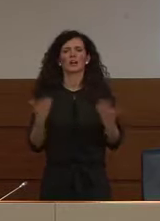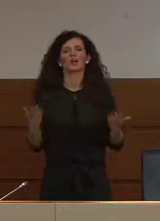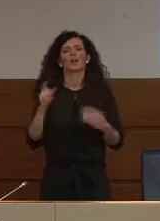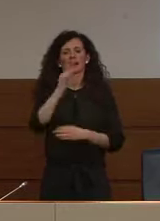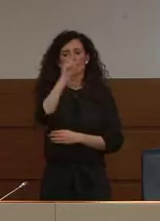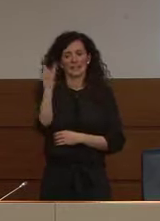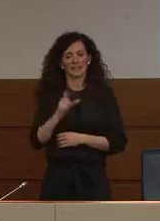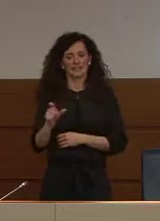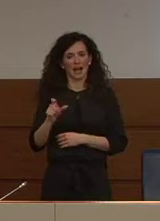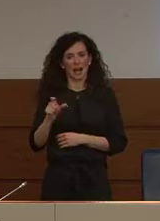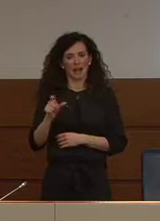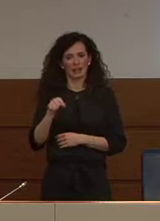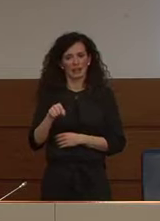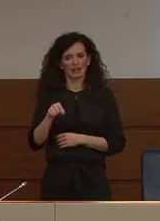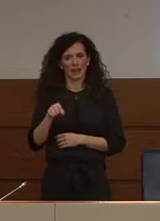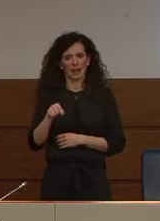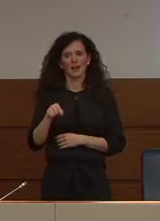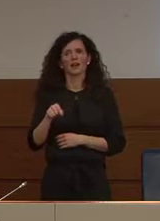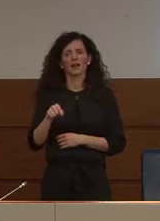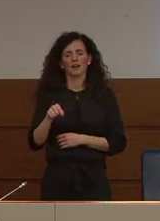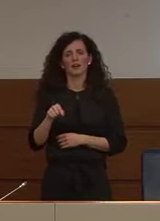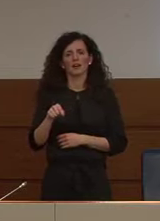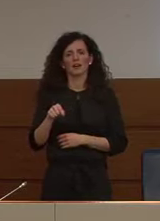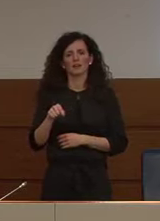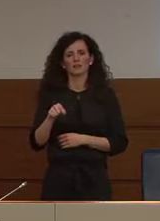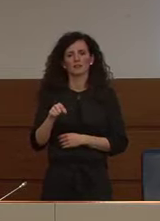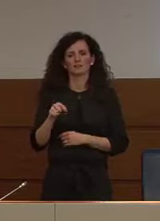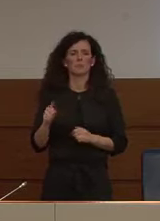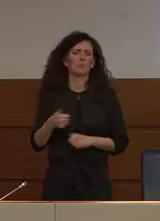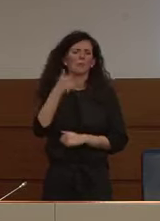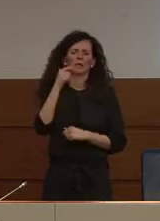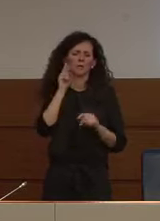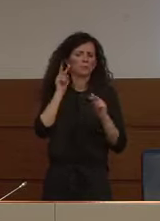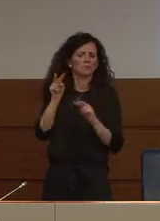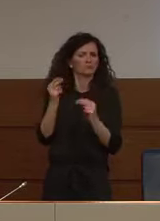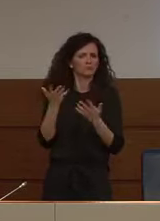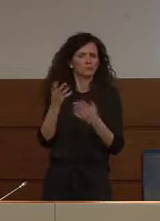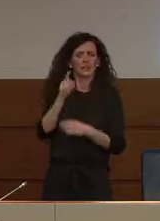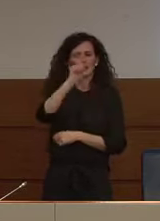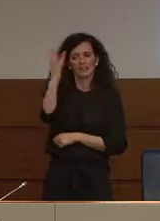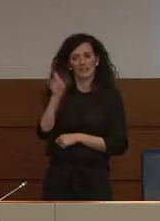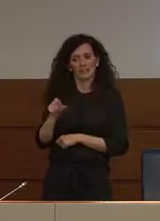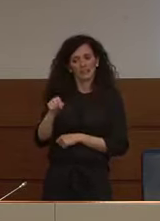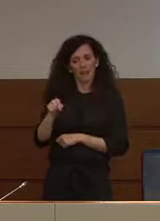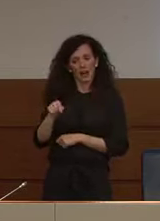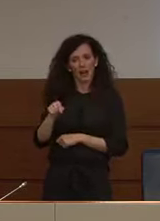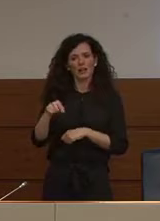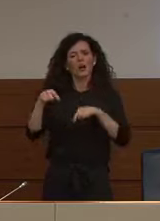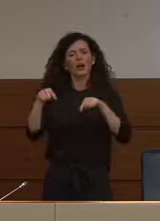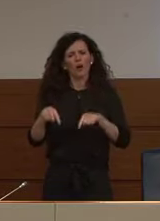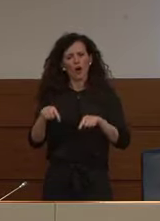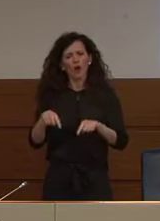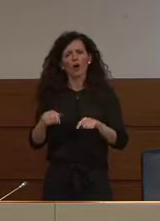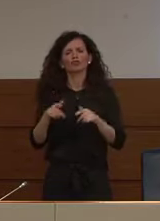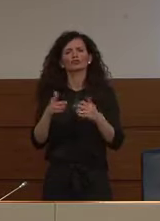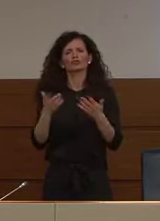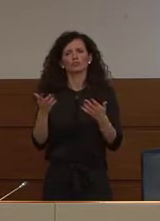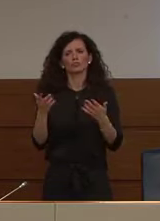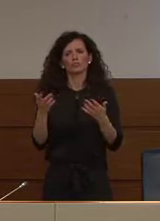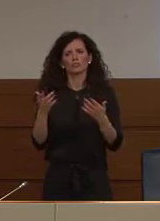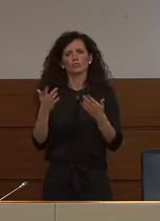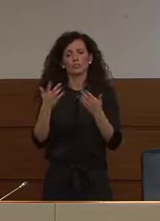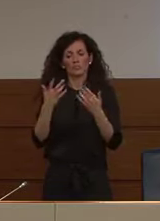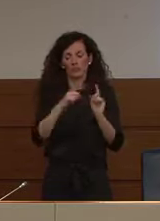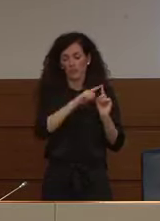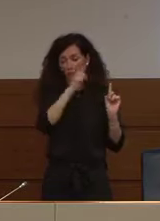è il paese che a oggi ha fatto largamente il numero più